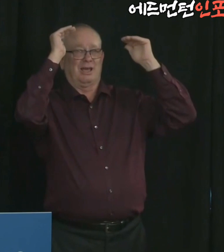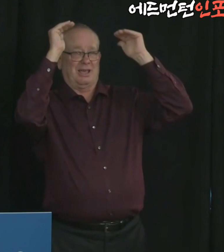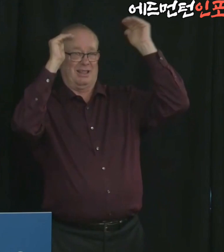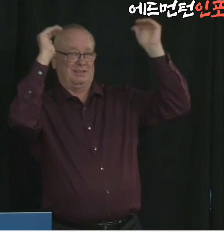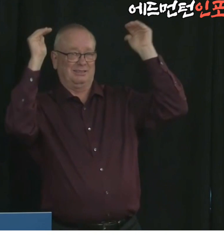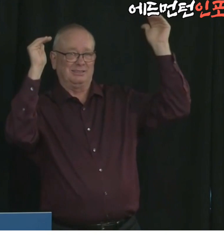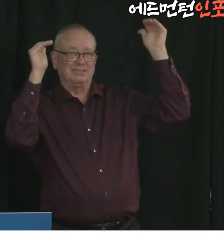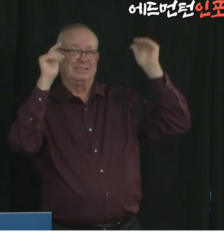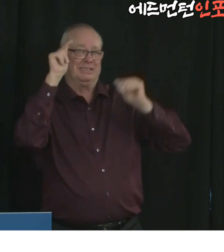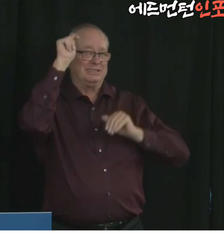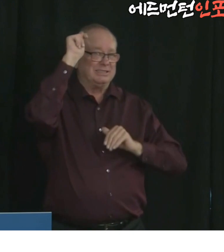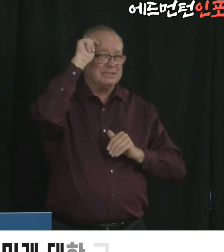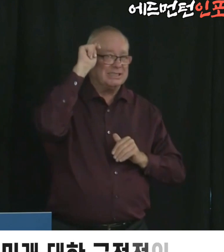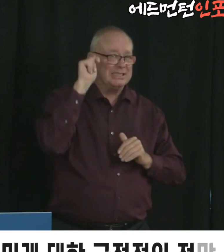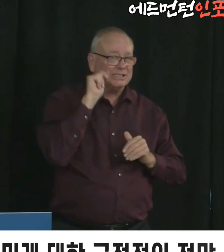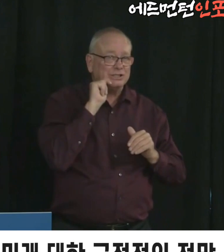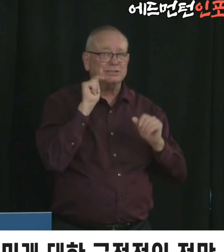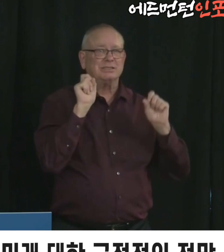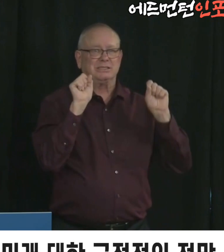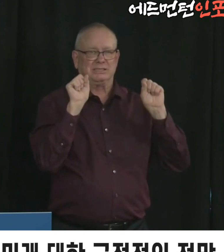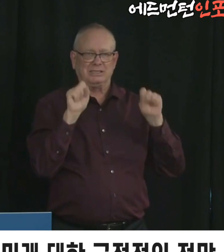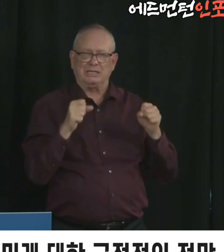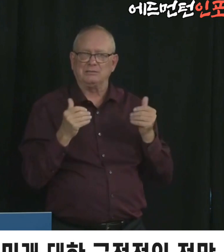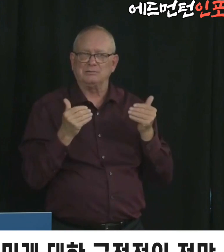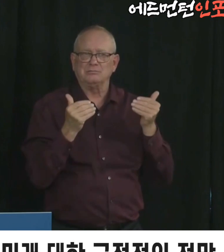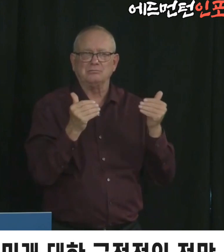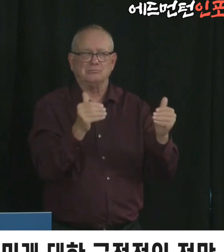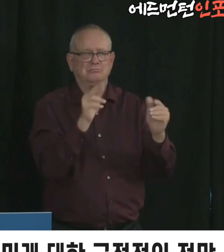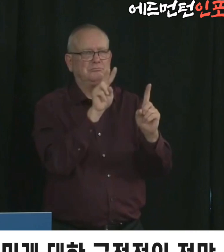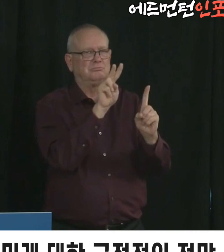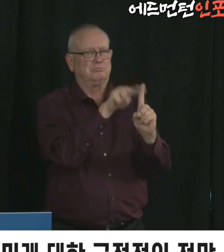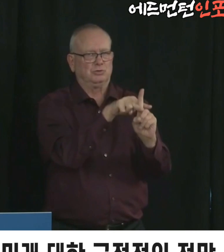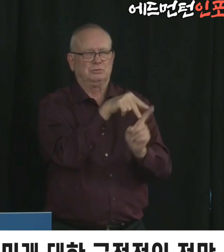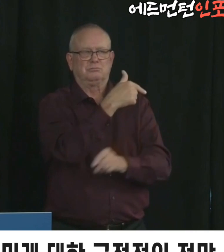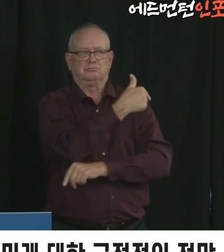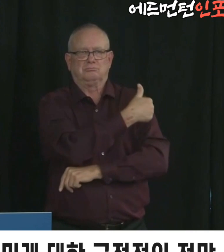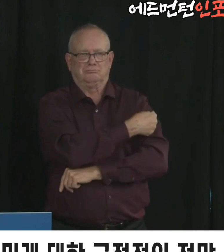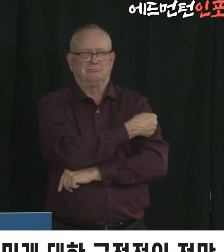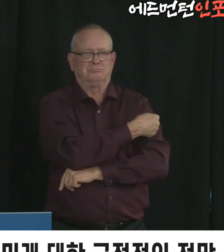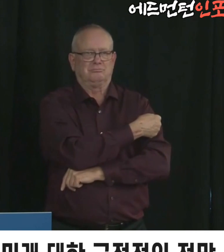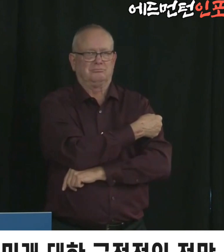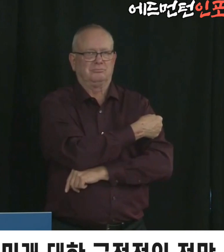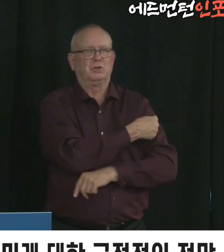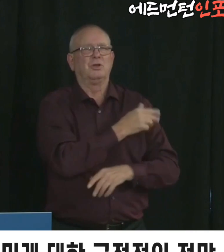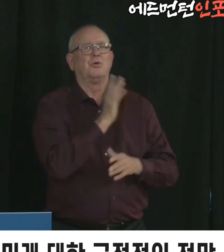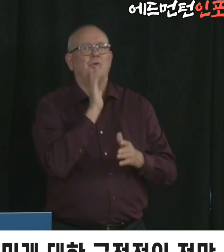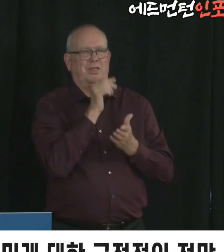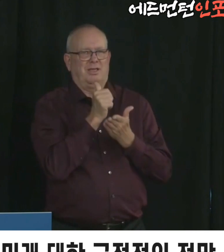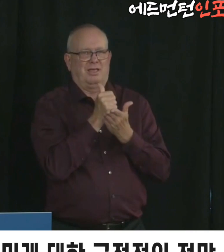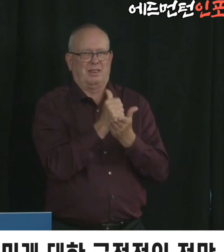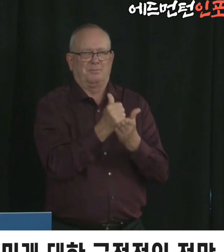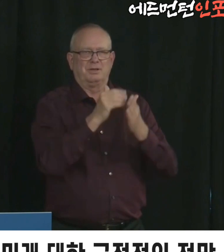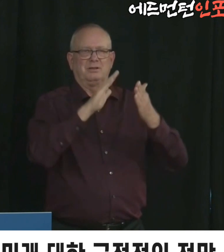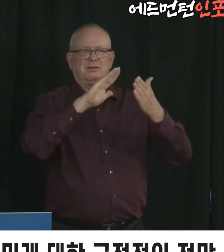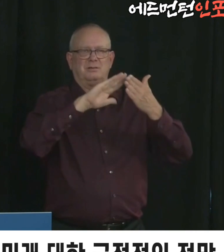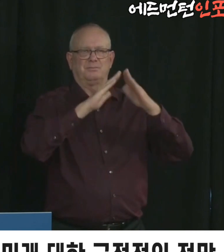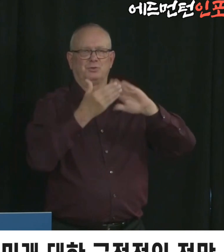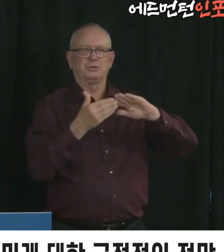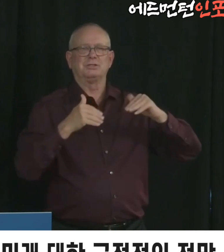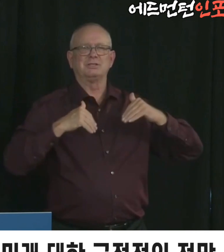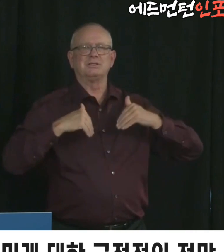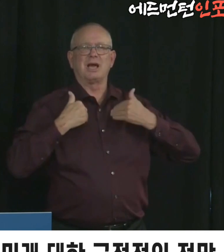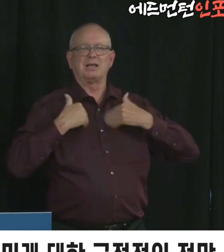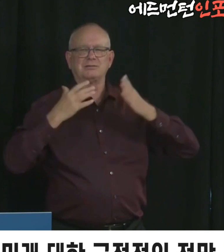엘버타주 보건회료 최고 책임자인 흰쇼 박사는 화요일 코비드19에 대한 최종 정기 브리핑을 발표하면서